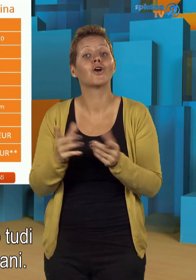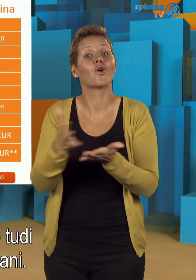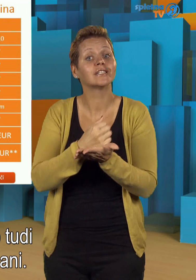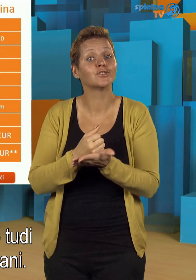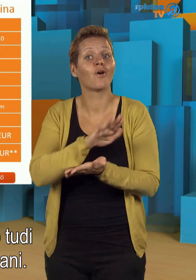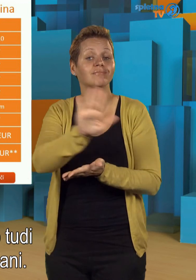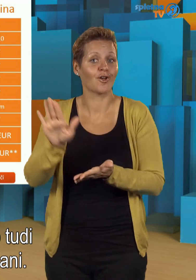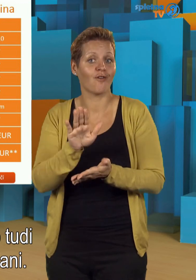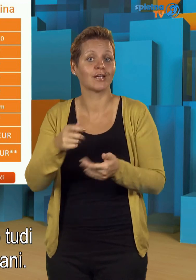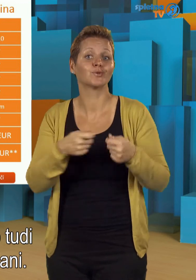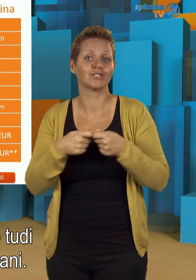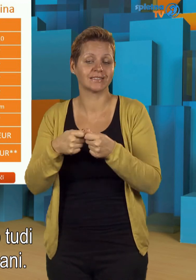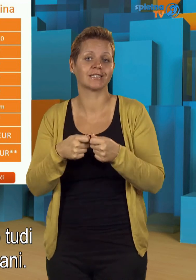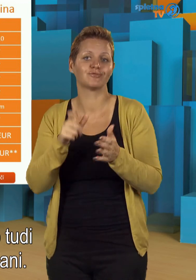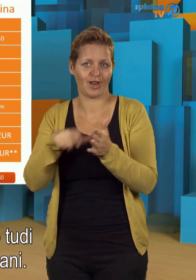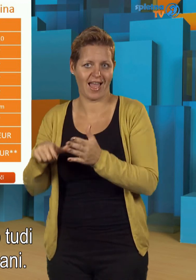družinski člani.